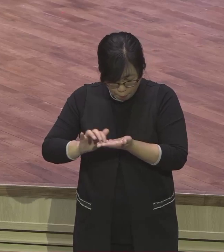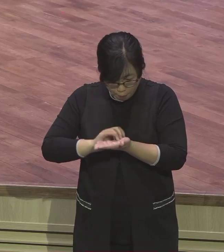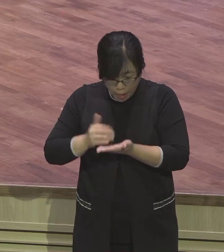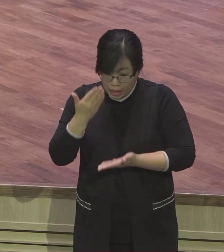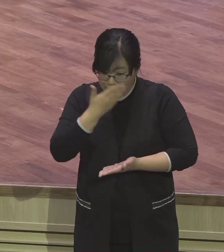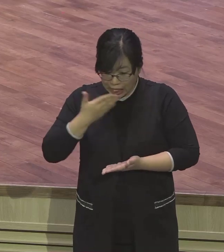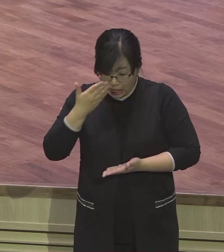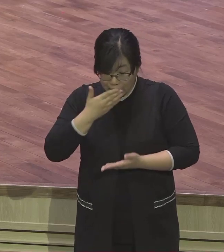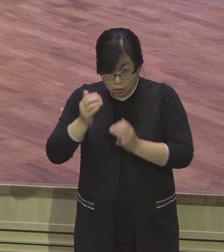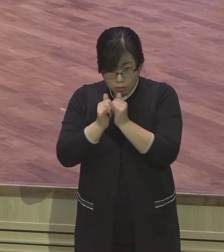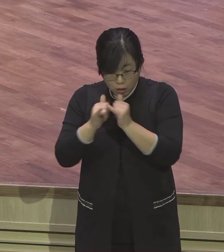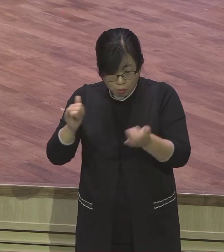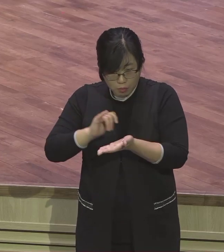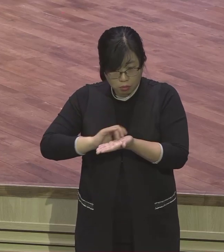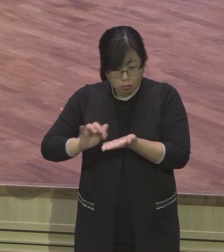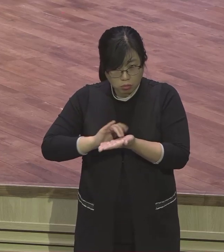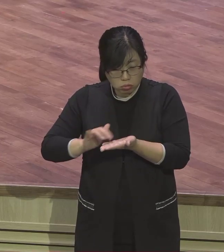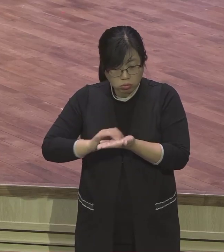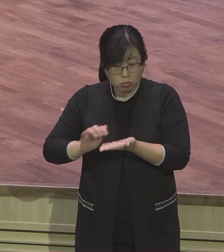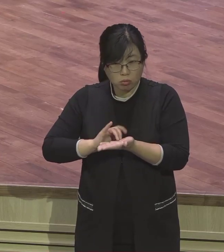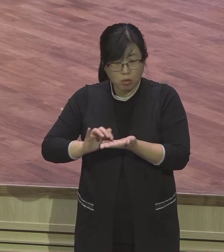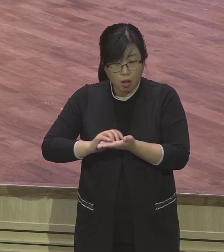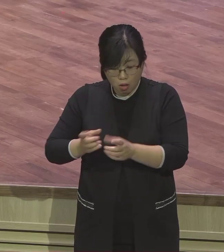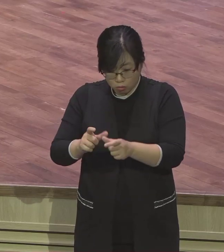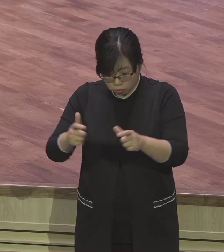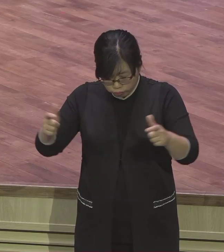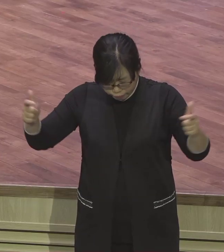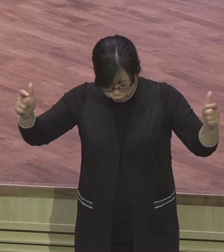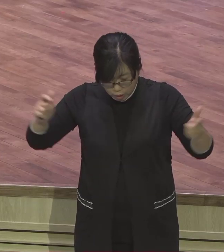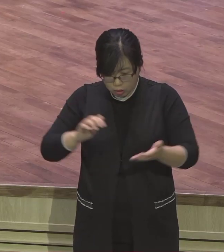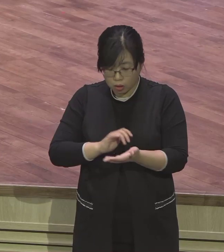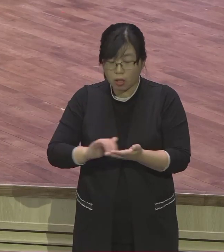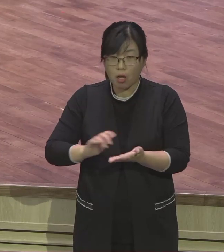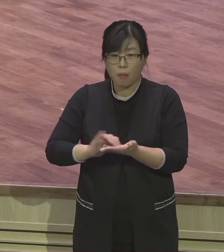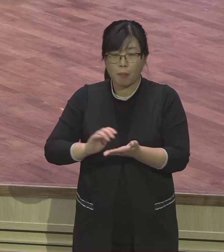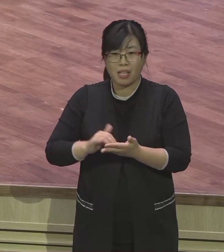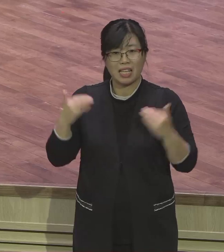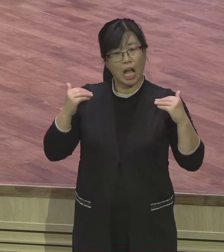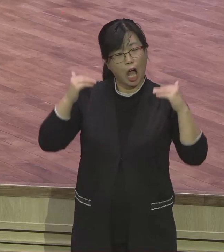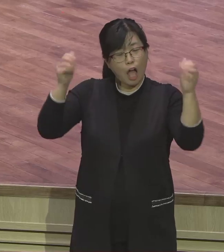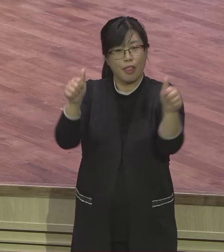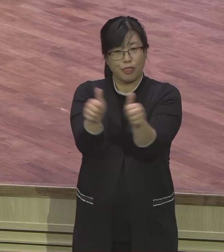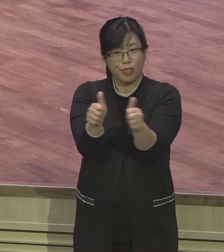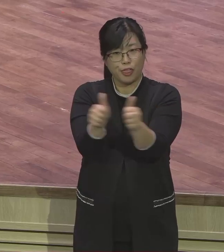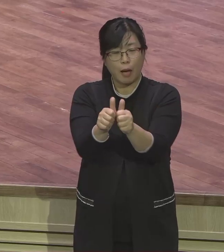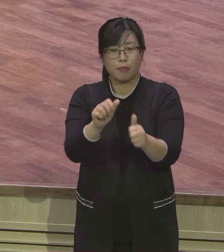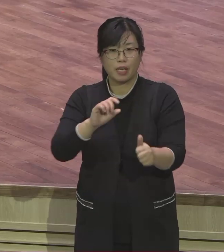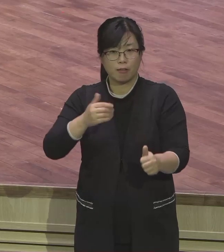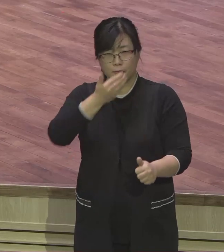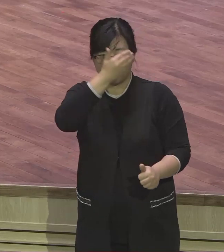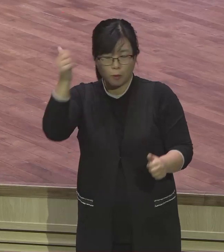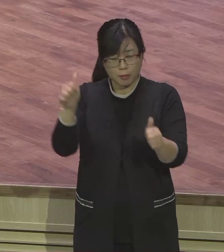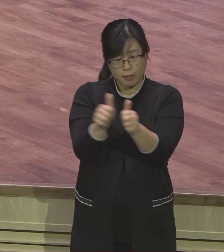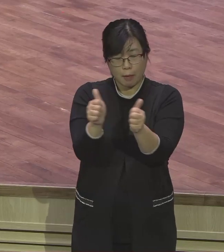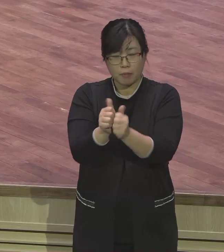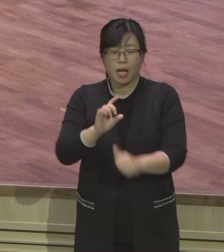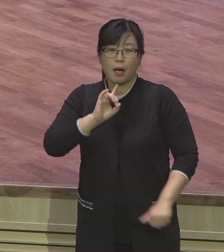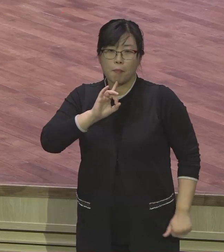보세요. 자 노인들 아이들 여자들 포함하면 얼마나 되느냐 200만 명이요. 우리 강서구문이